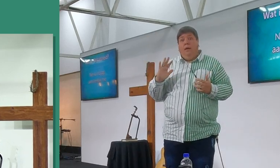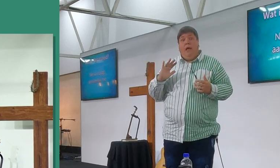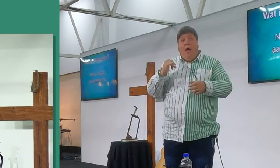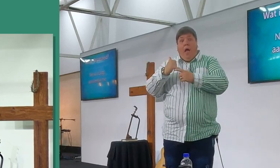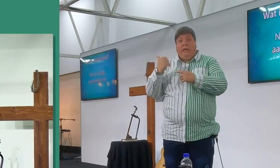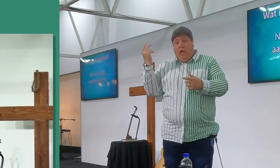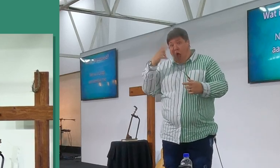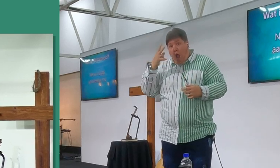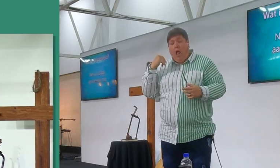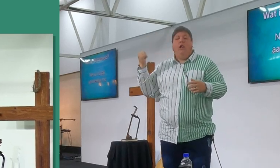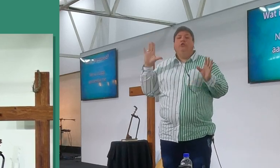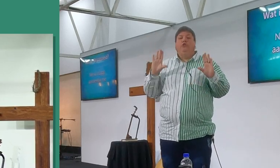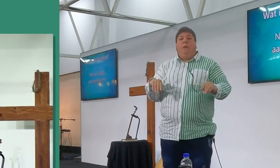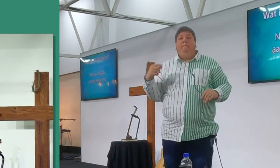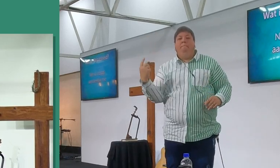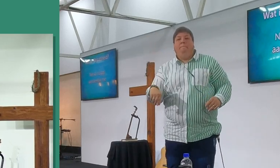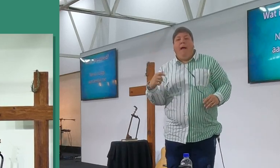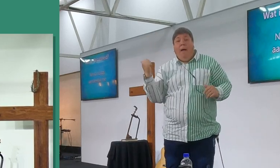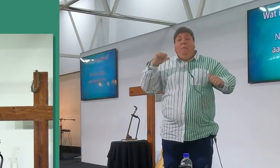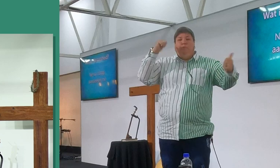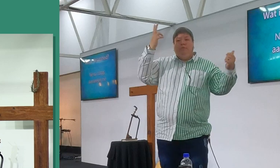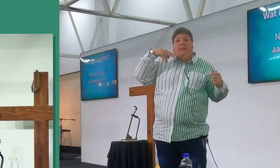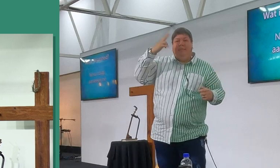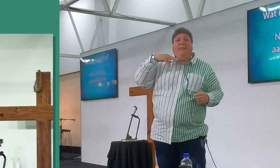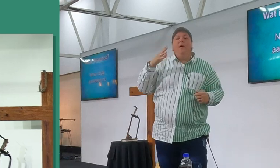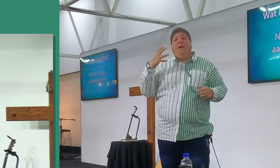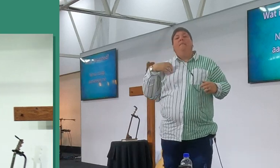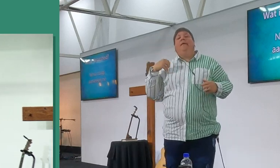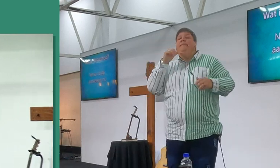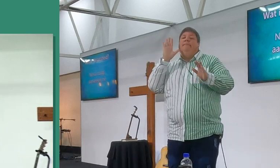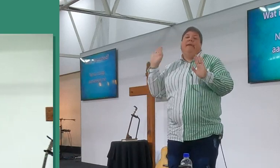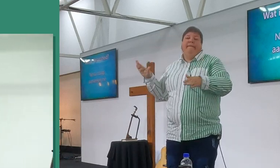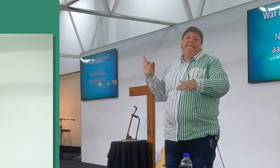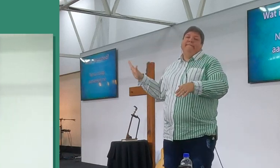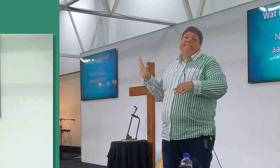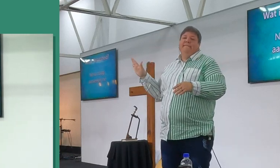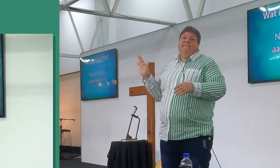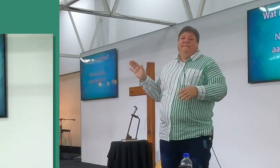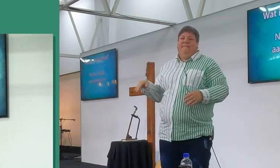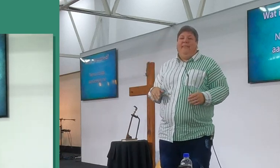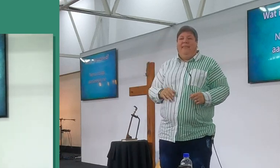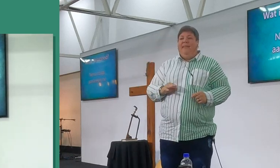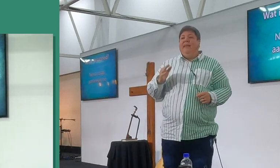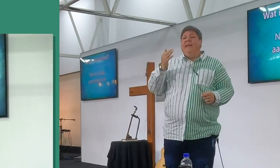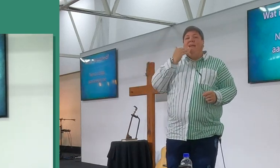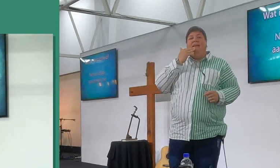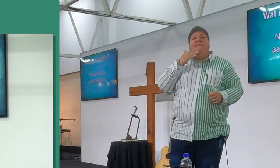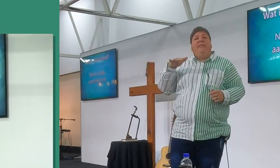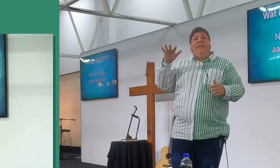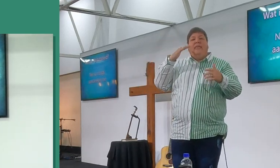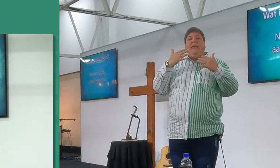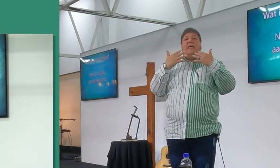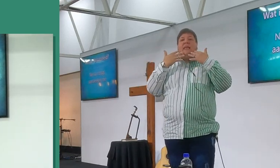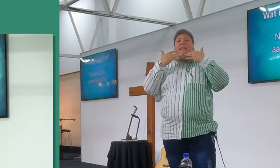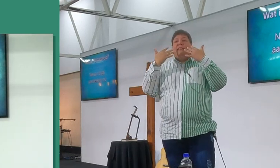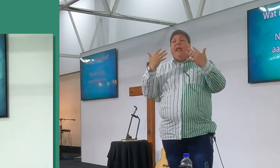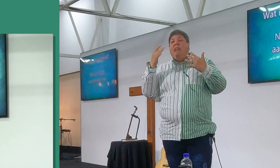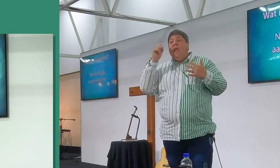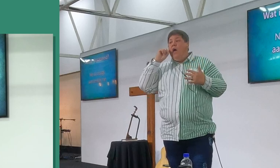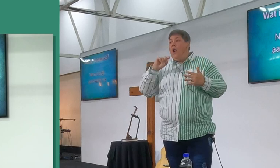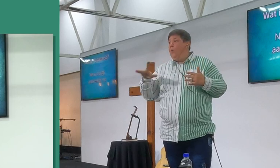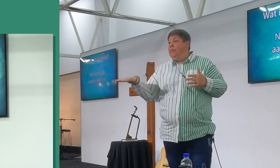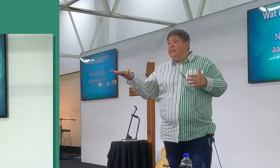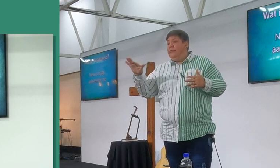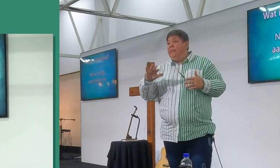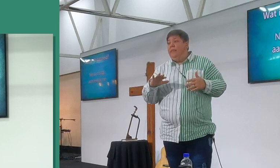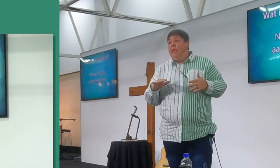minder pakry as ek vroeger begin heil. Nou, wie is in die dienst jonger as 10? Ek wil net gesien, was ons, da is vir jou goeie advies, moet nie